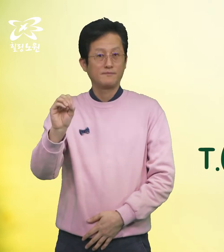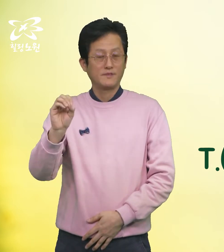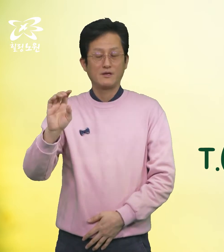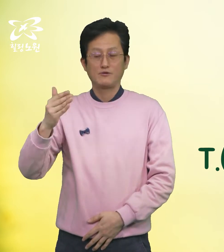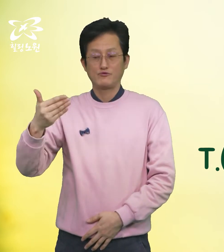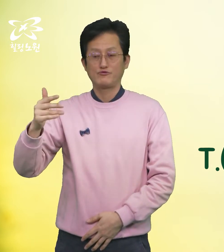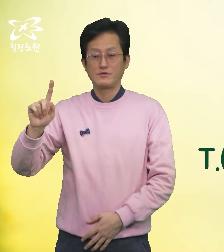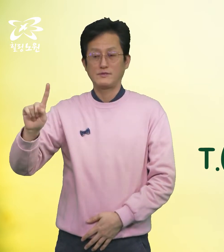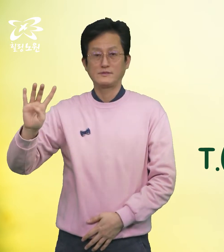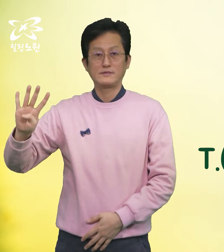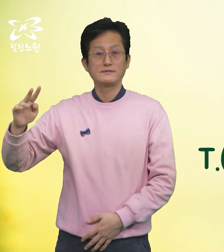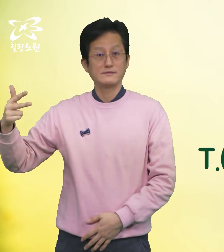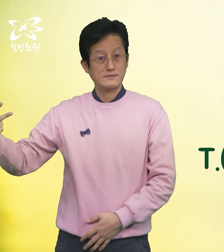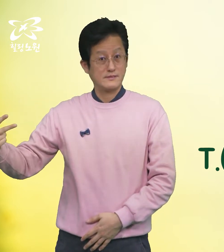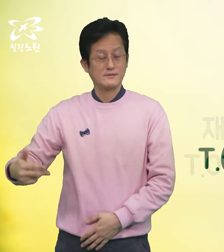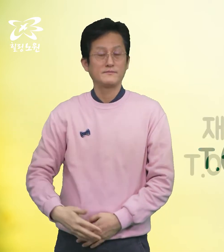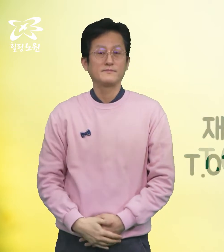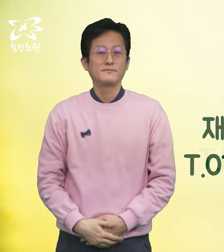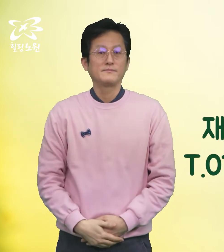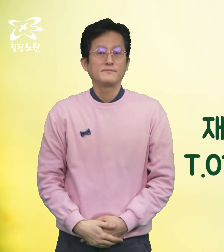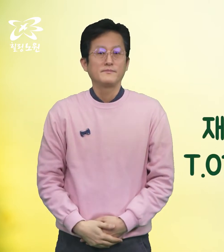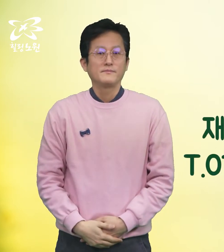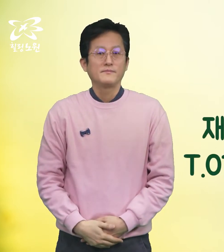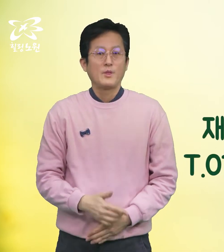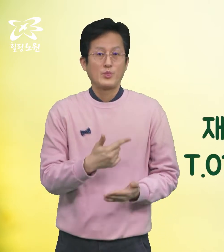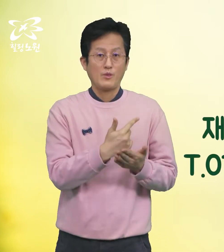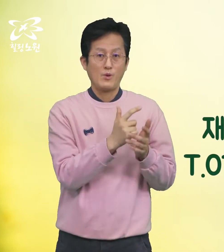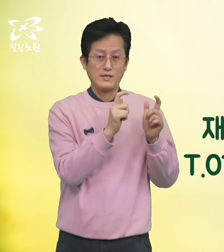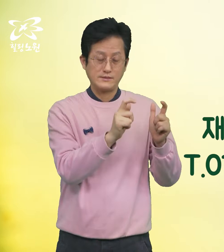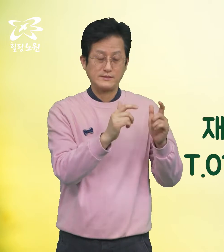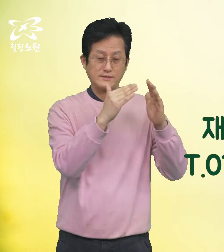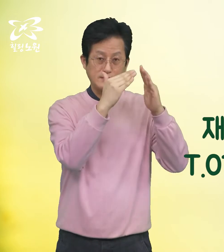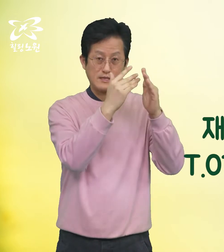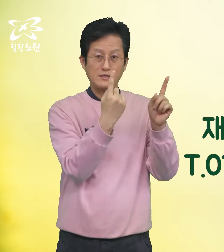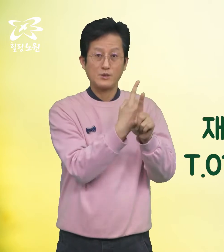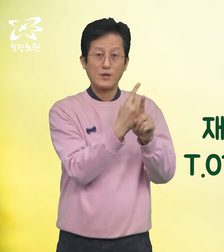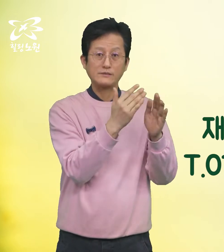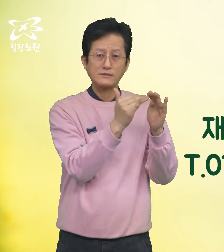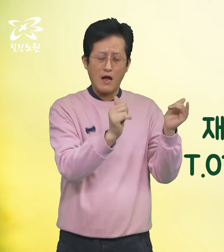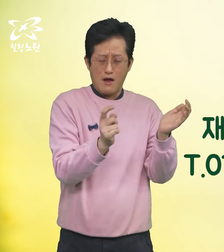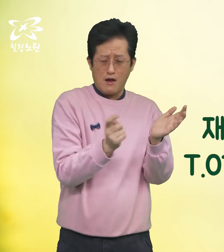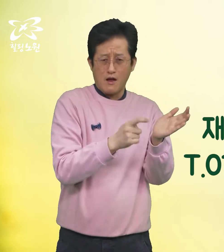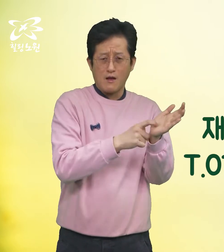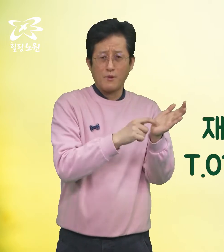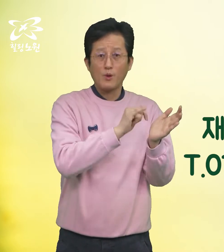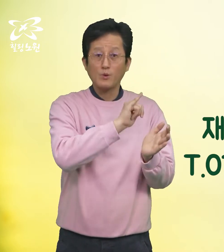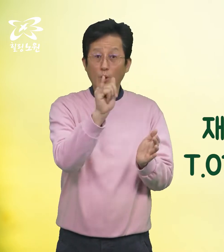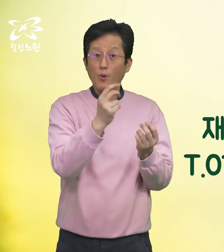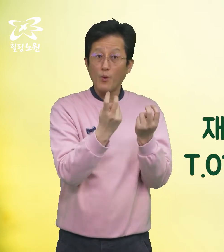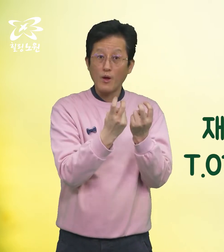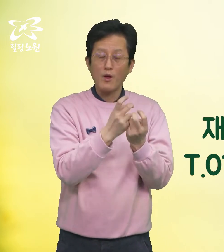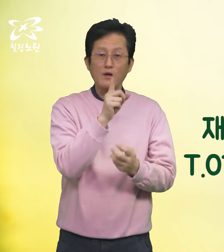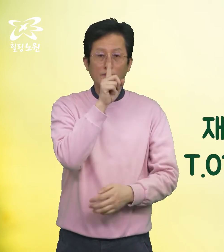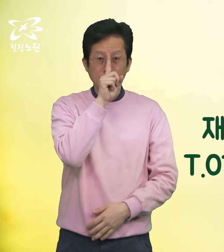노원구 재택치료자 응급콜, 010-5809